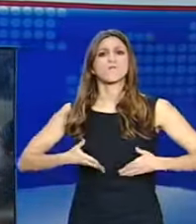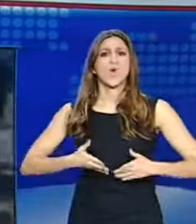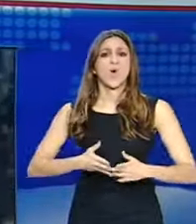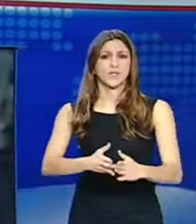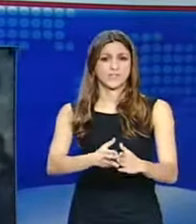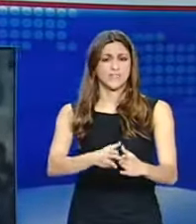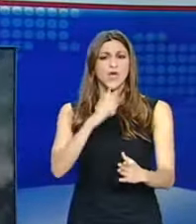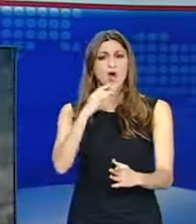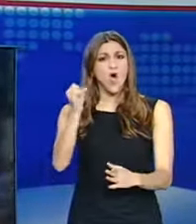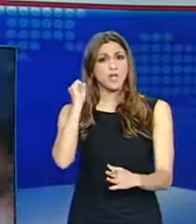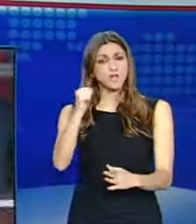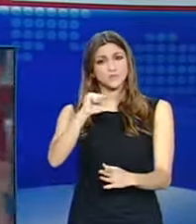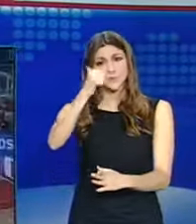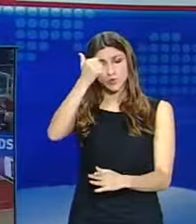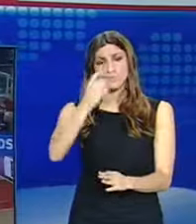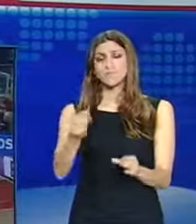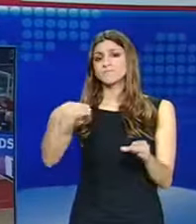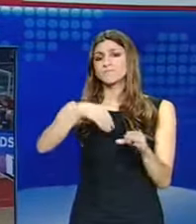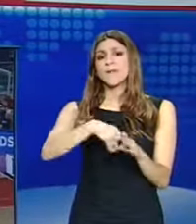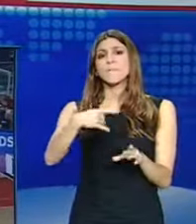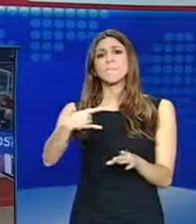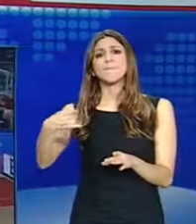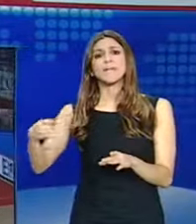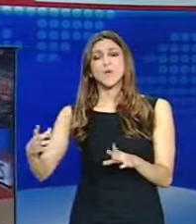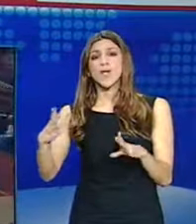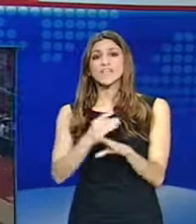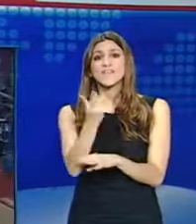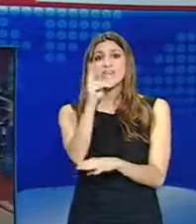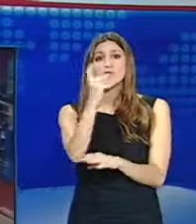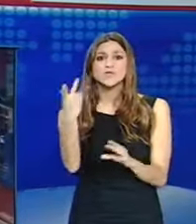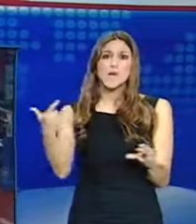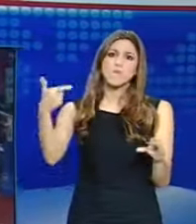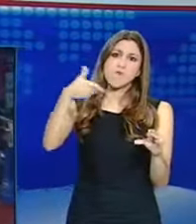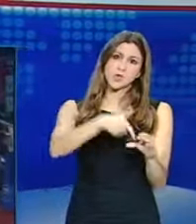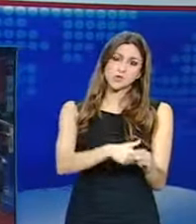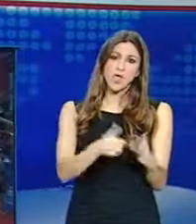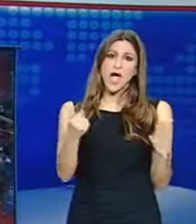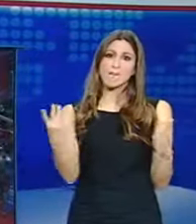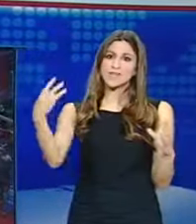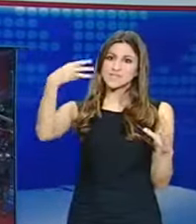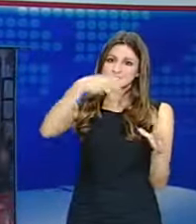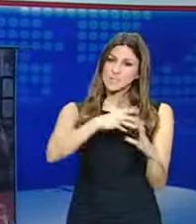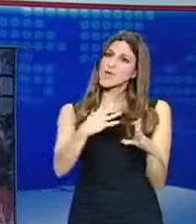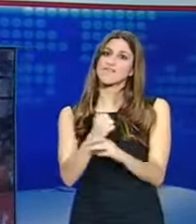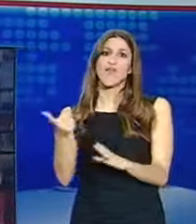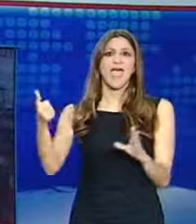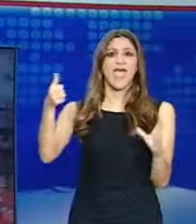ειρυφρόλευκοι είχαν για κορυφαίο παίκτη τον Κόστοπα Νικολάου που πέτυχε 21 πόντους με 6 στα 6 τρίποτα και τερμάτισαν δεύτεροι στον όμιλό τους.